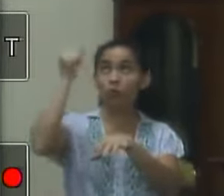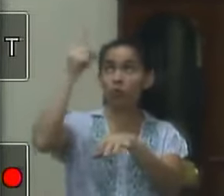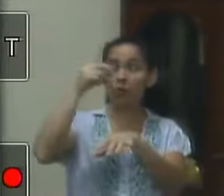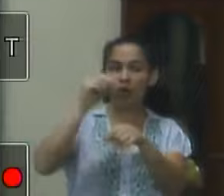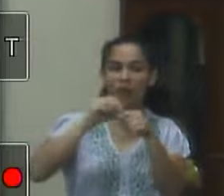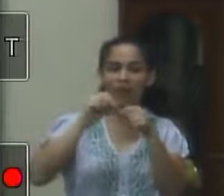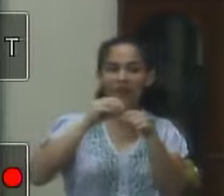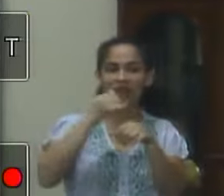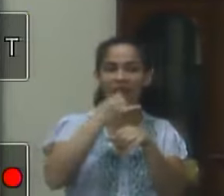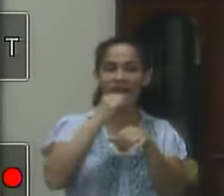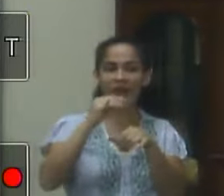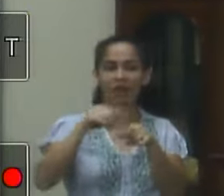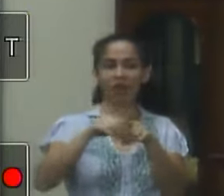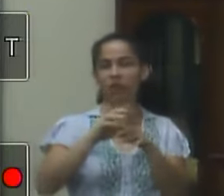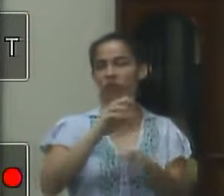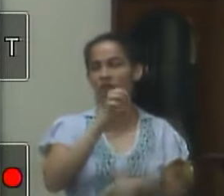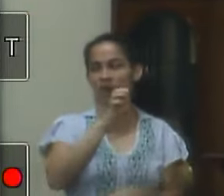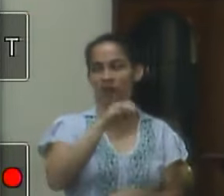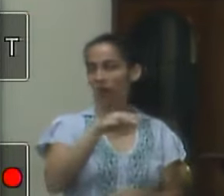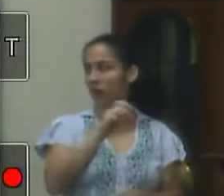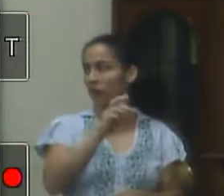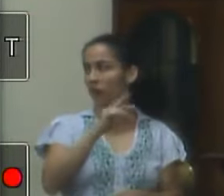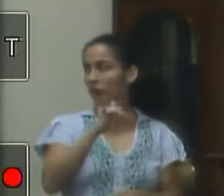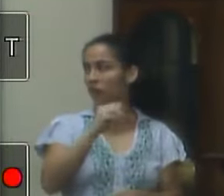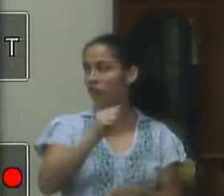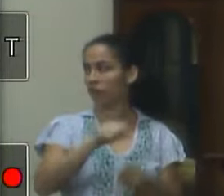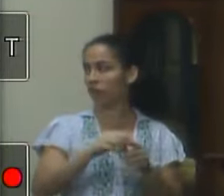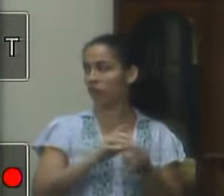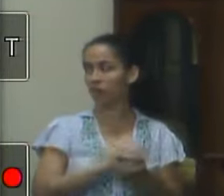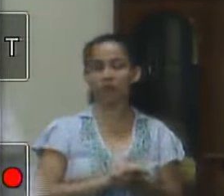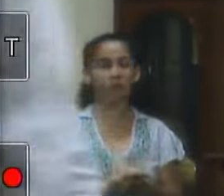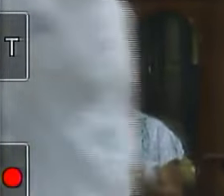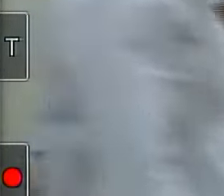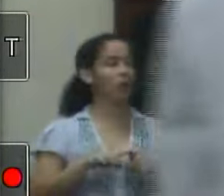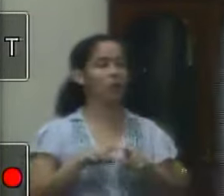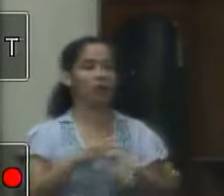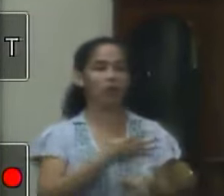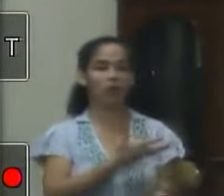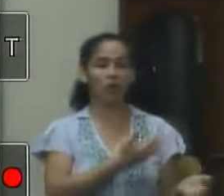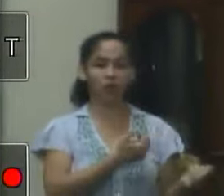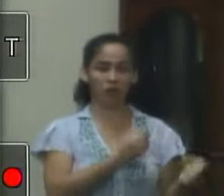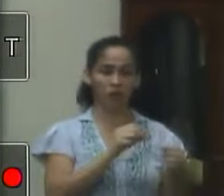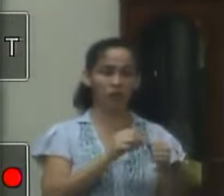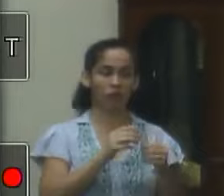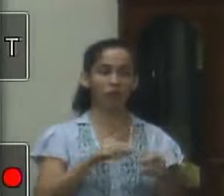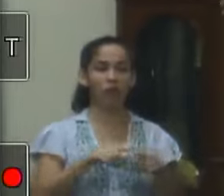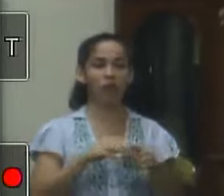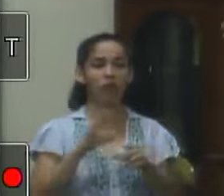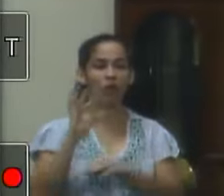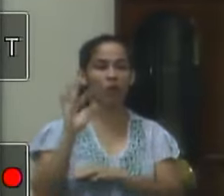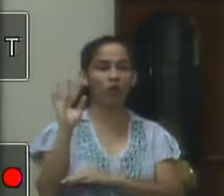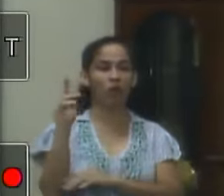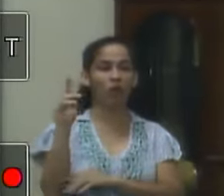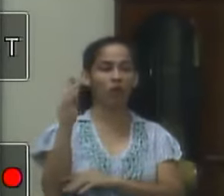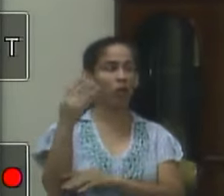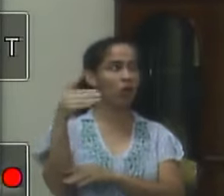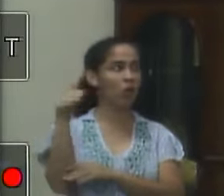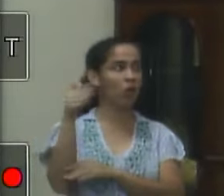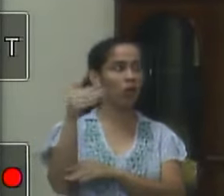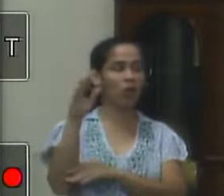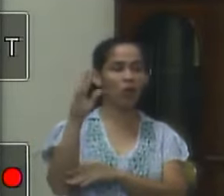não só vai ser destinada a essa empresa, mas também hotéis, empresas dentro de